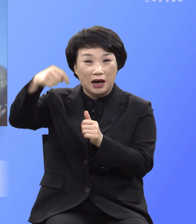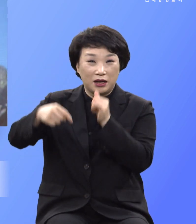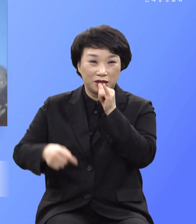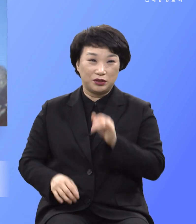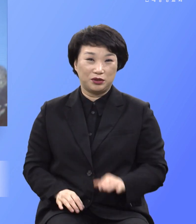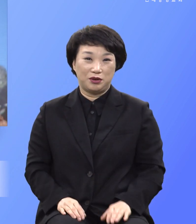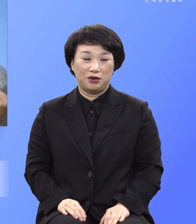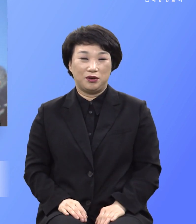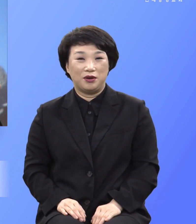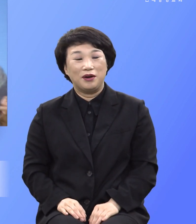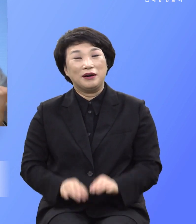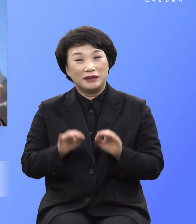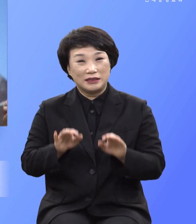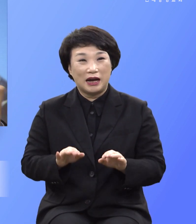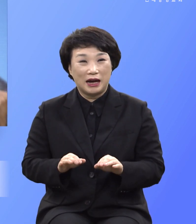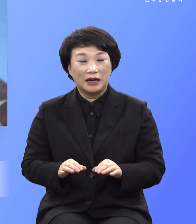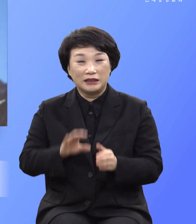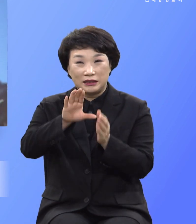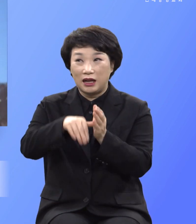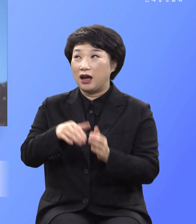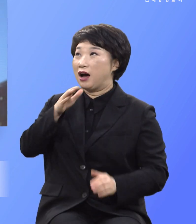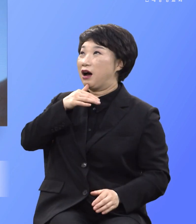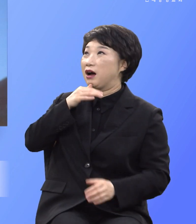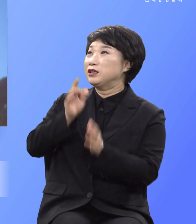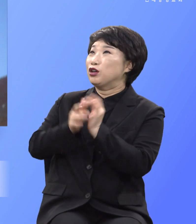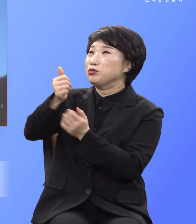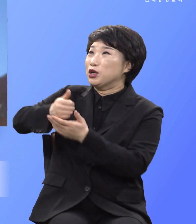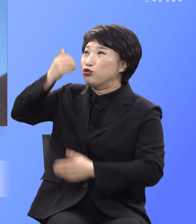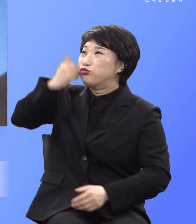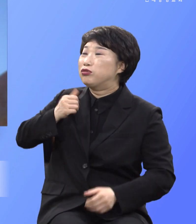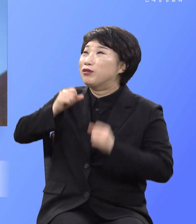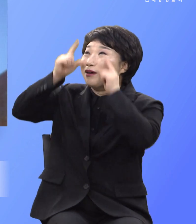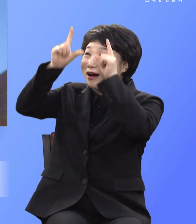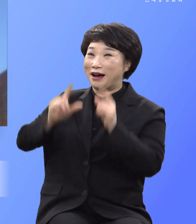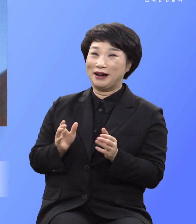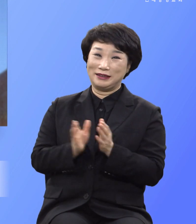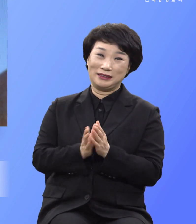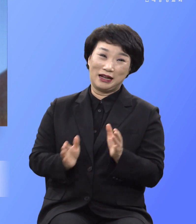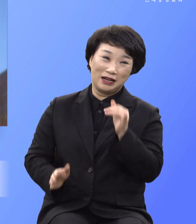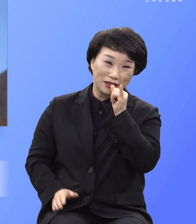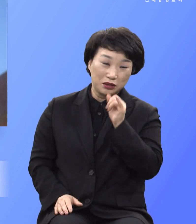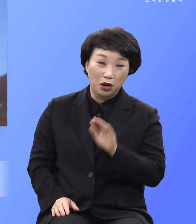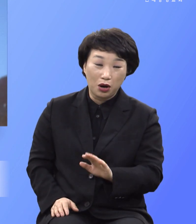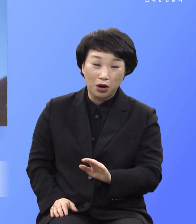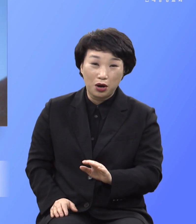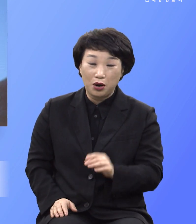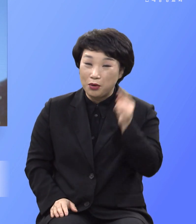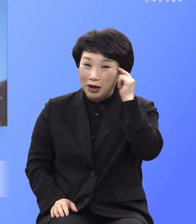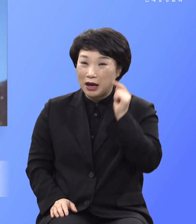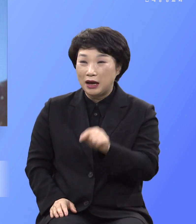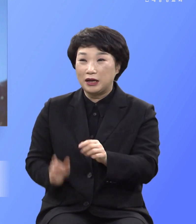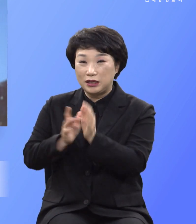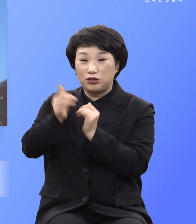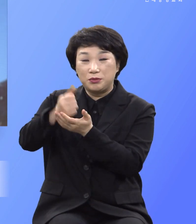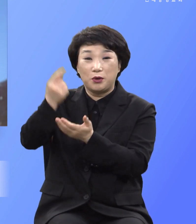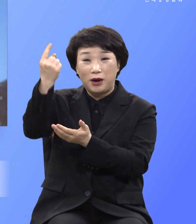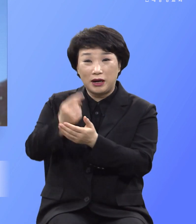그때서 예수가 누군가를 깨달았습니다 왜 그토록 찔리고 상하고 징계받고